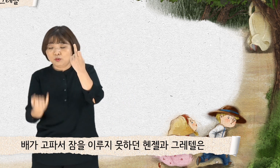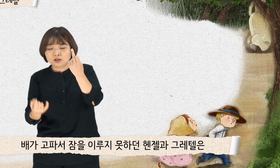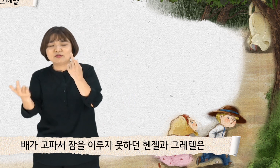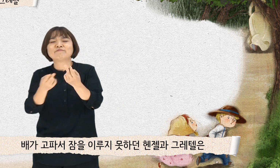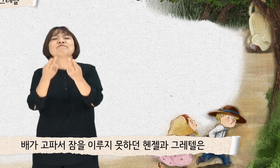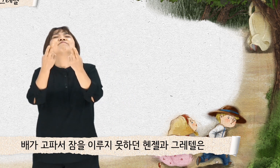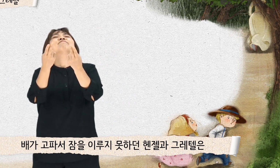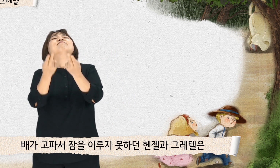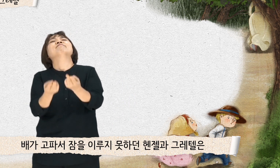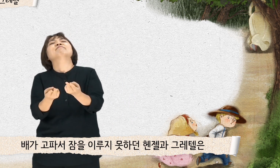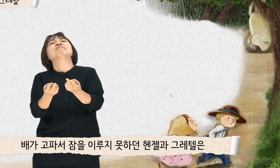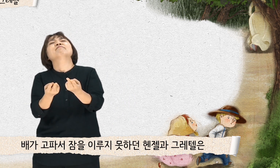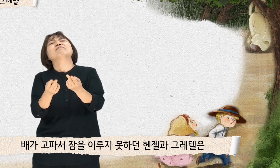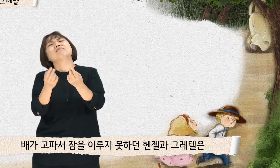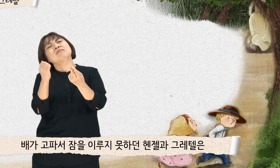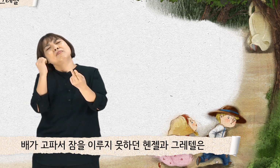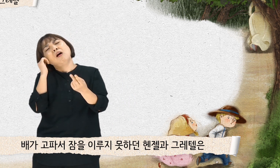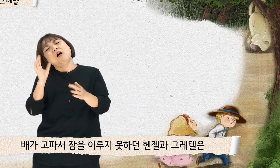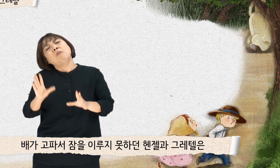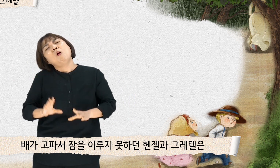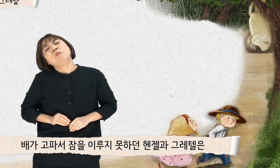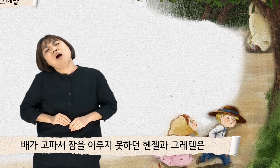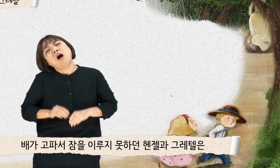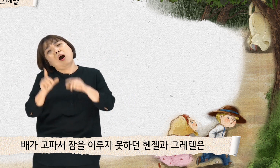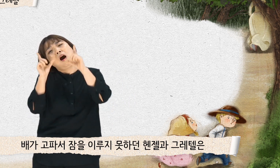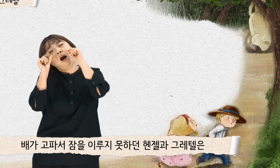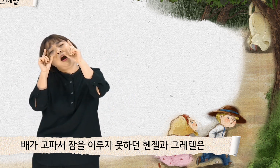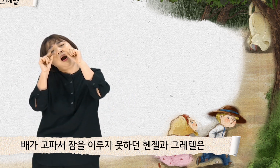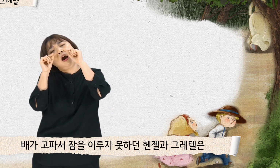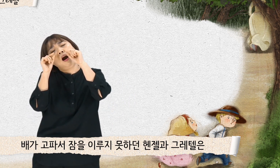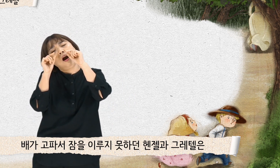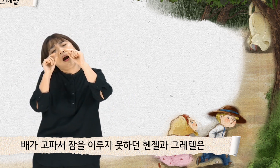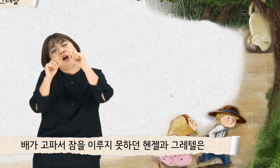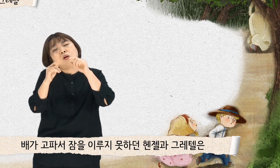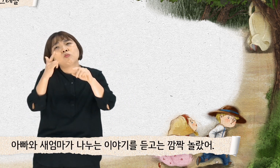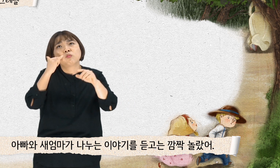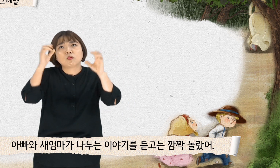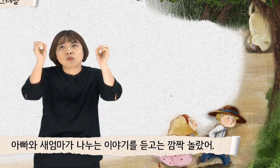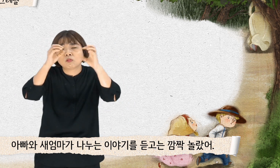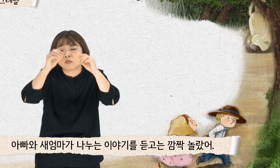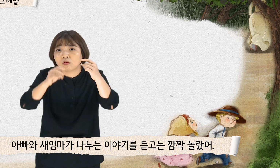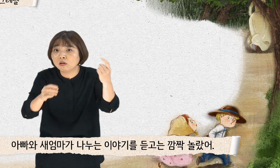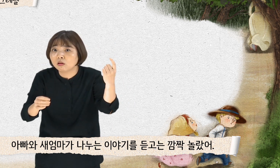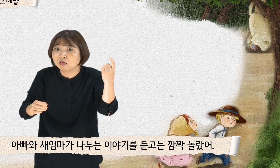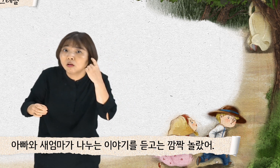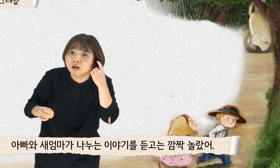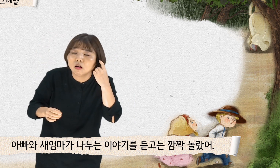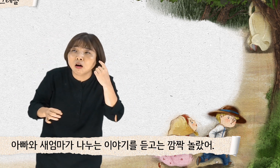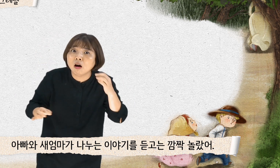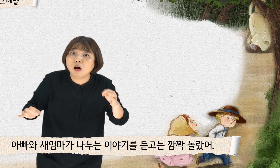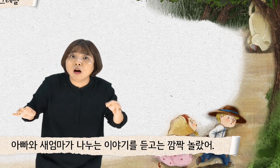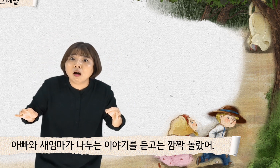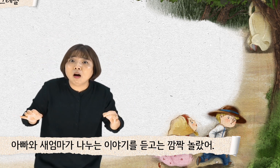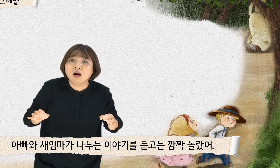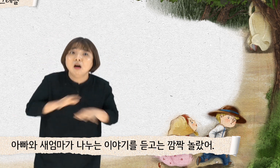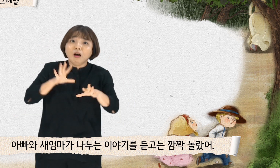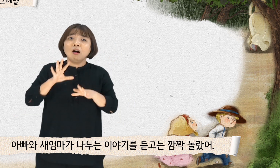고파서 잠을 이루지 못하던 핸젤과 그레텔은 아빠와 새엄마가 나누는 이야기를 듣고는